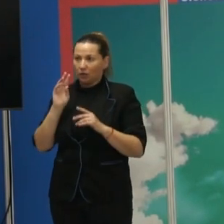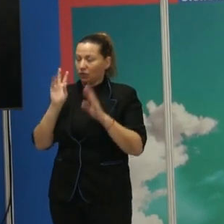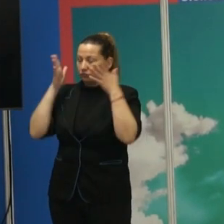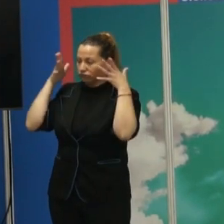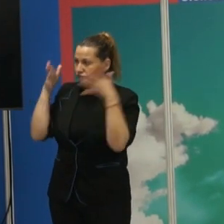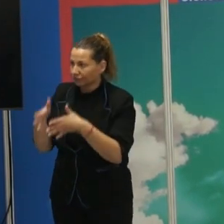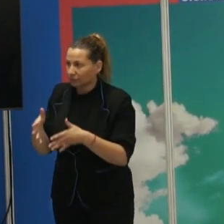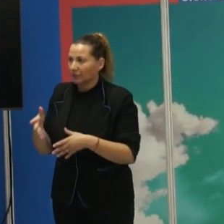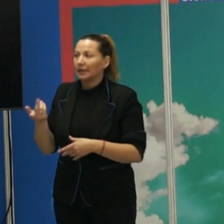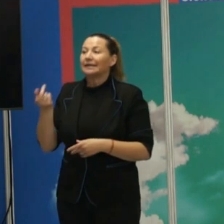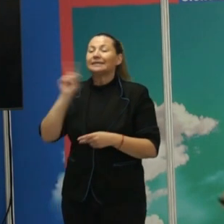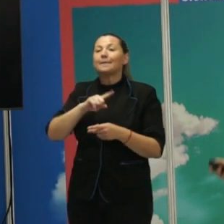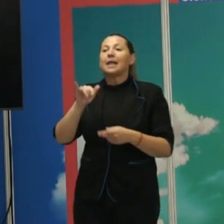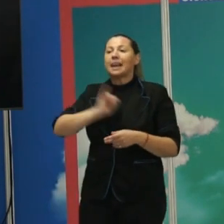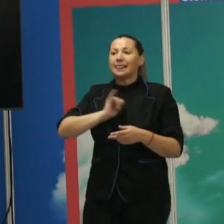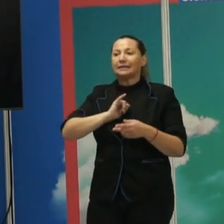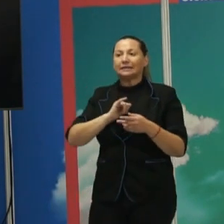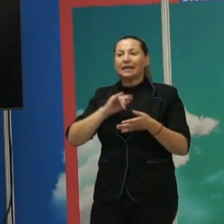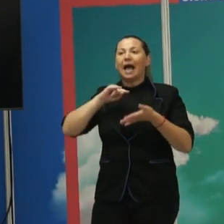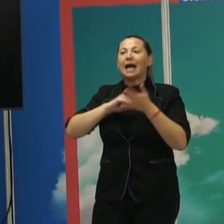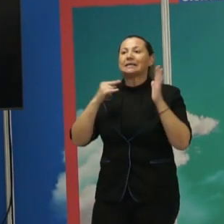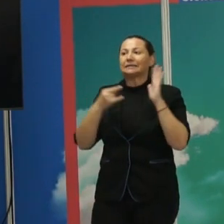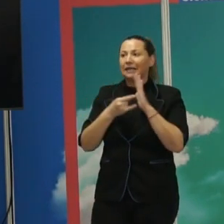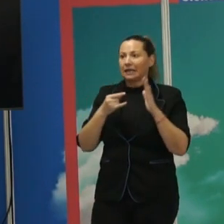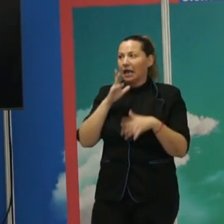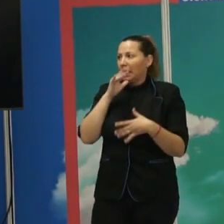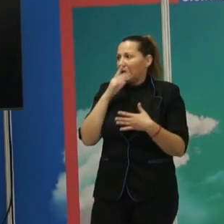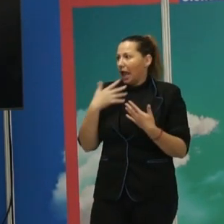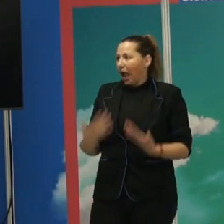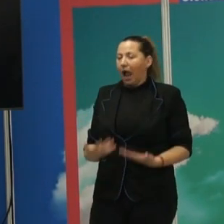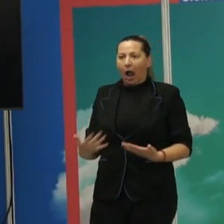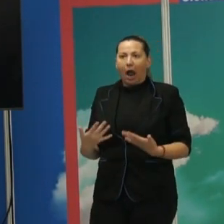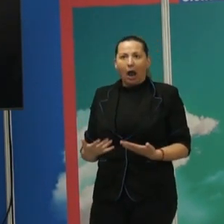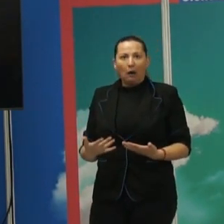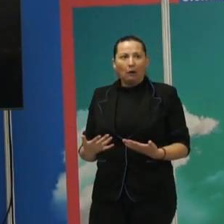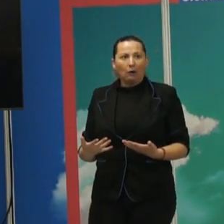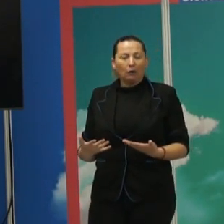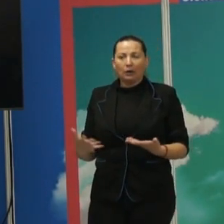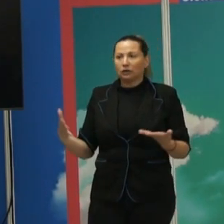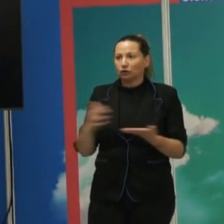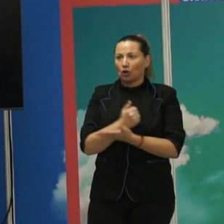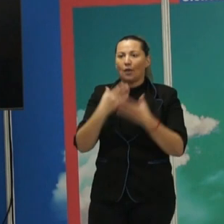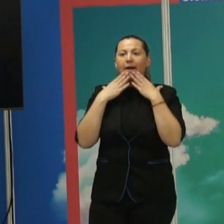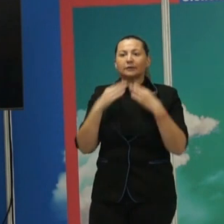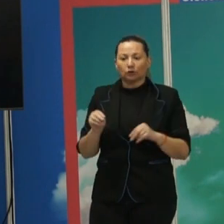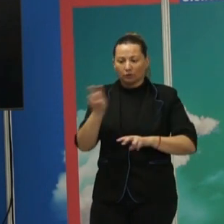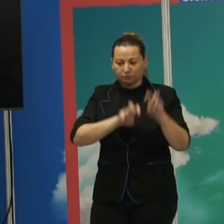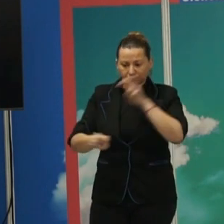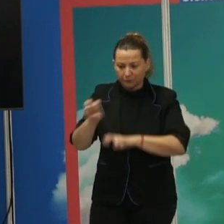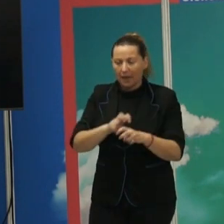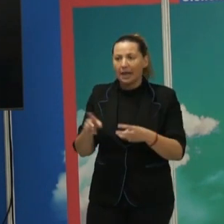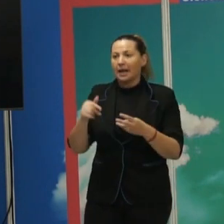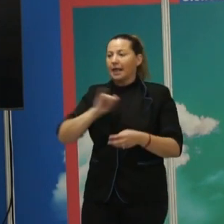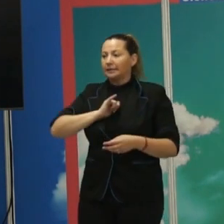las identidades que surge muy tardíamente y ahora está muy en boga y se busca en todas las etapas de la historia. La identidad